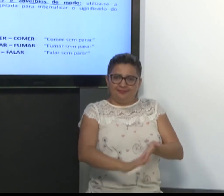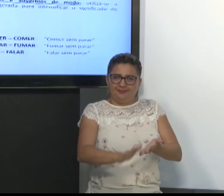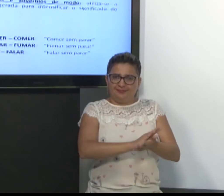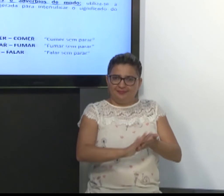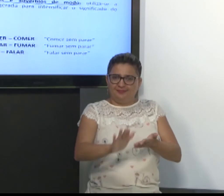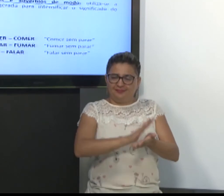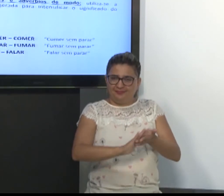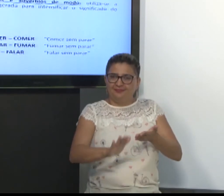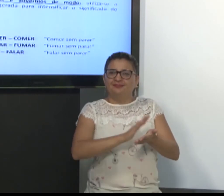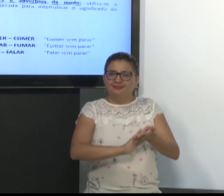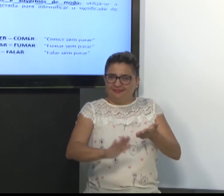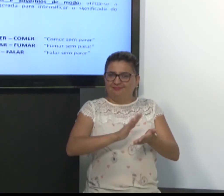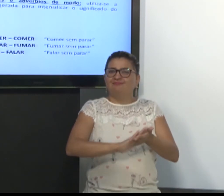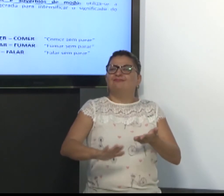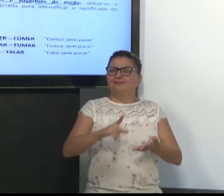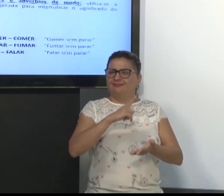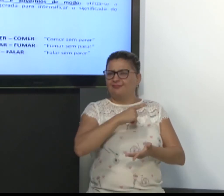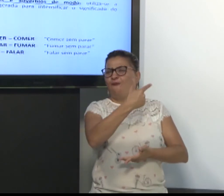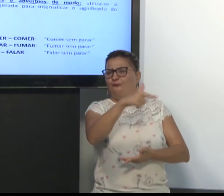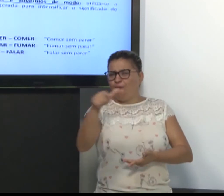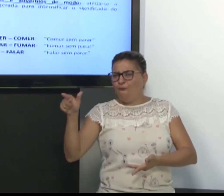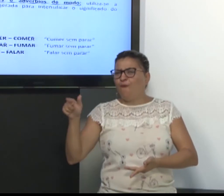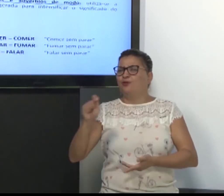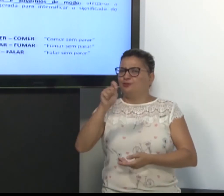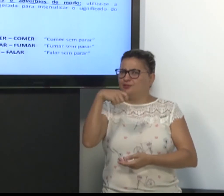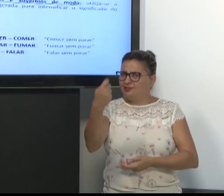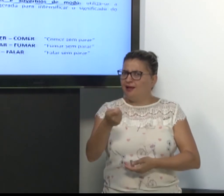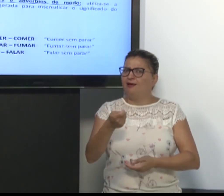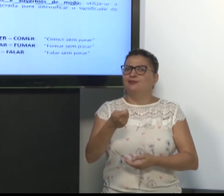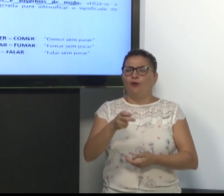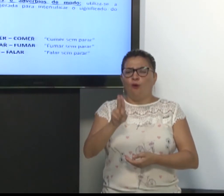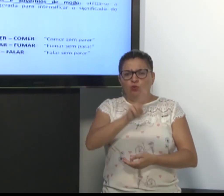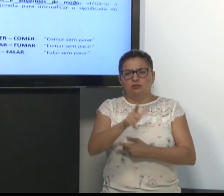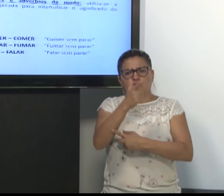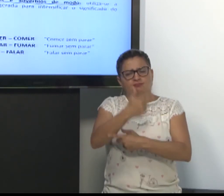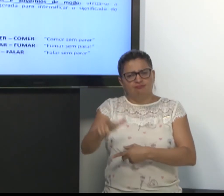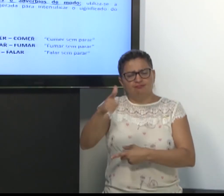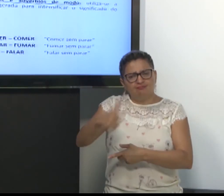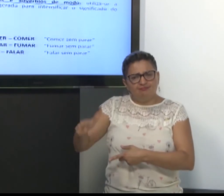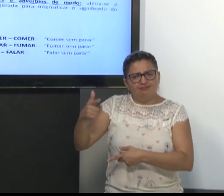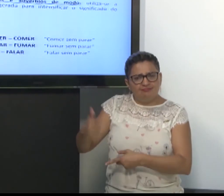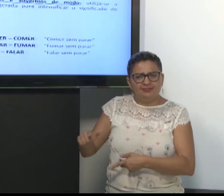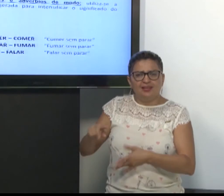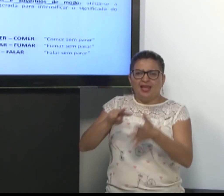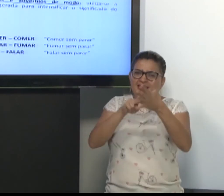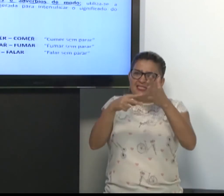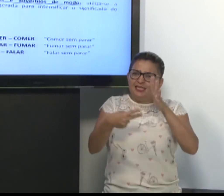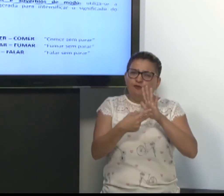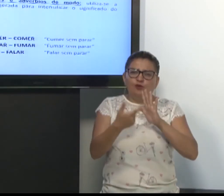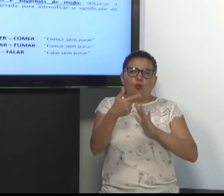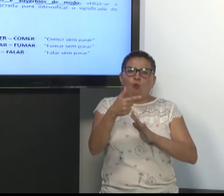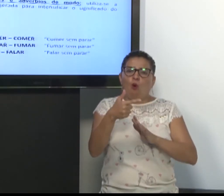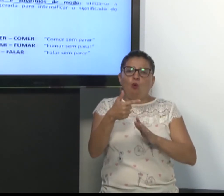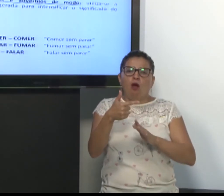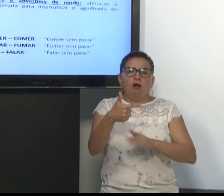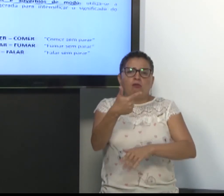gastar. Tem outros sinais que podemos utilizar repetidas vezes. Que significam a intensidade. Algo que não